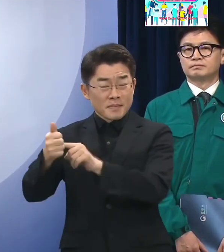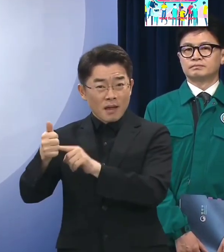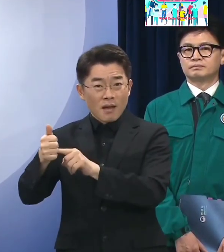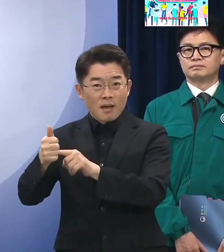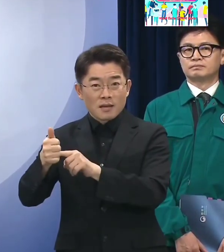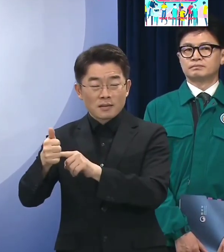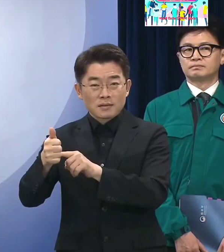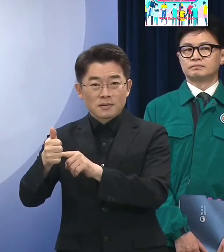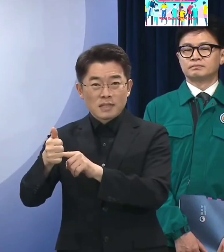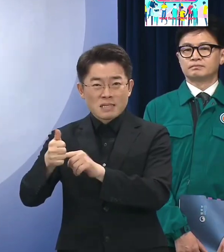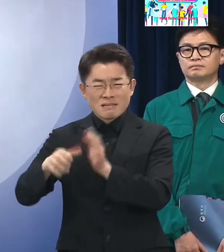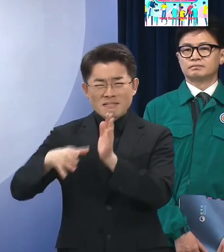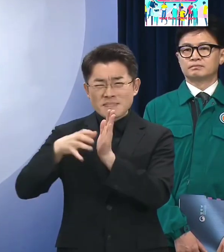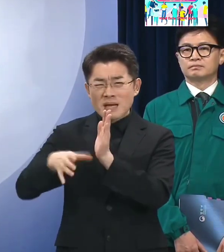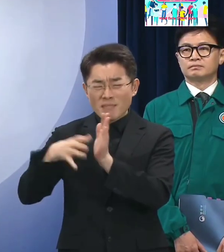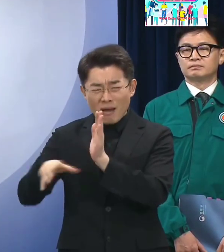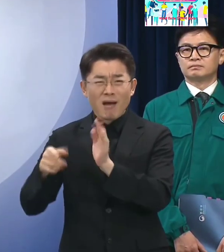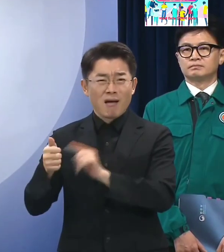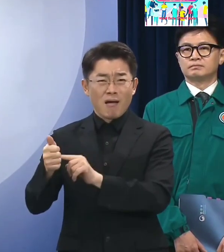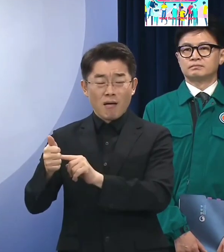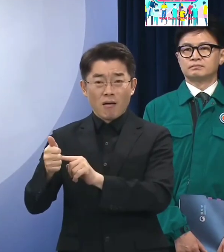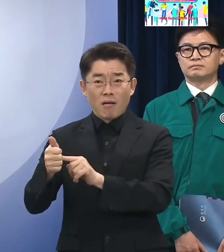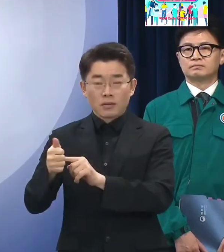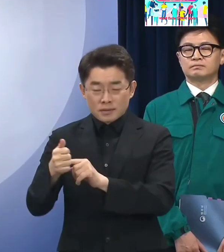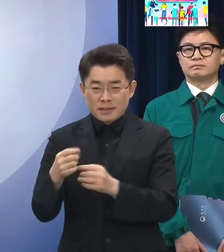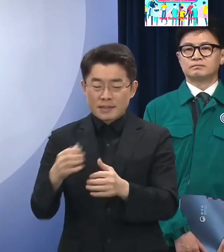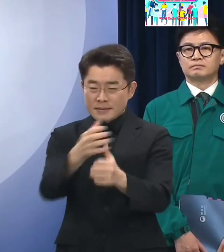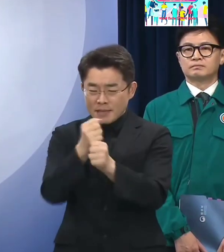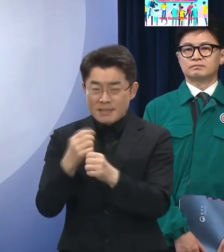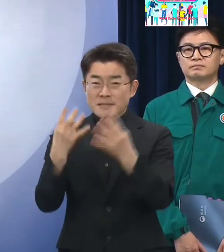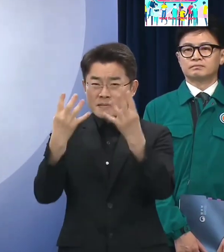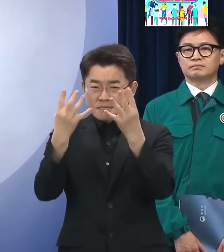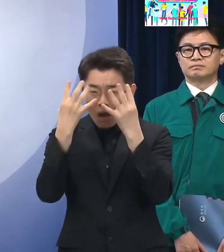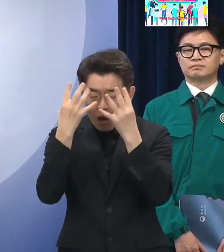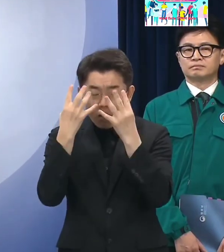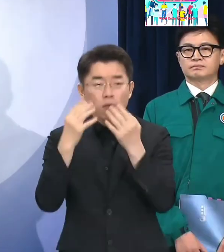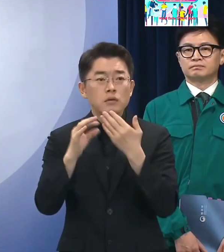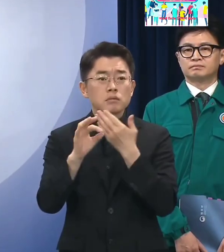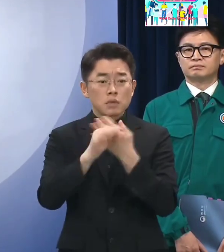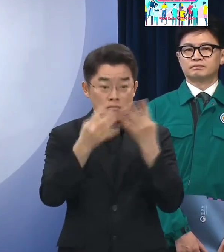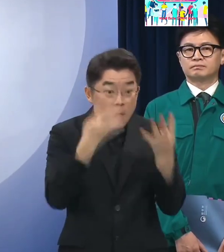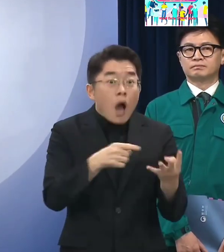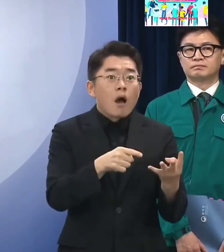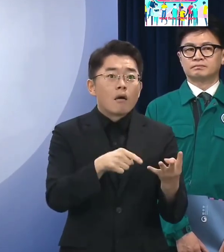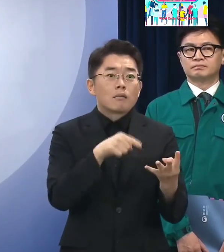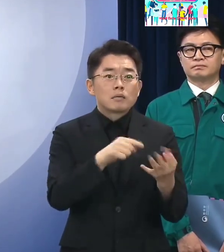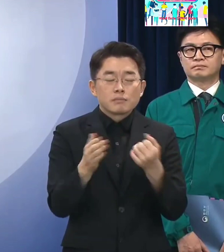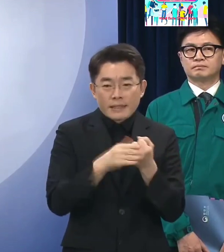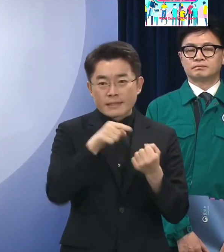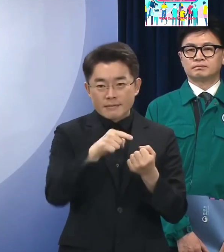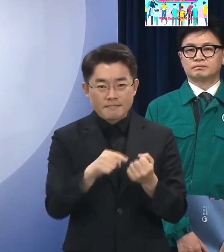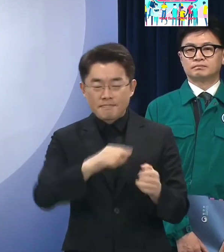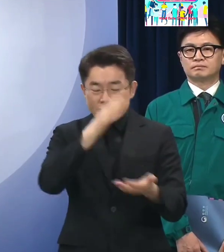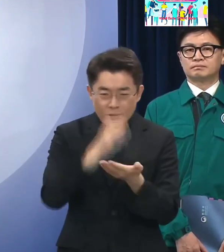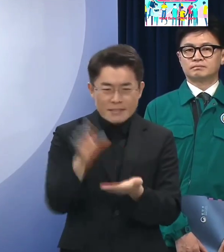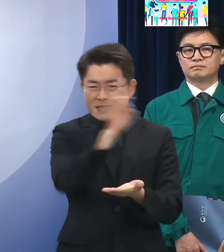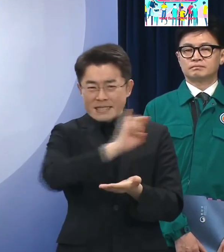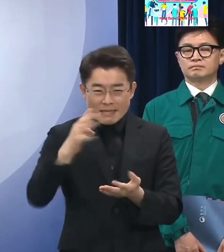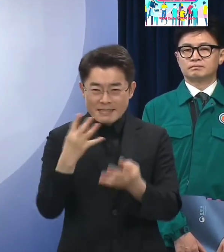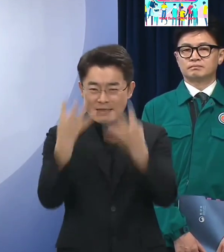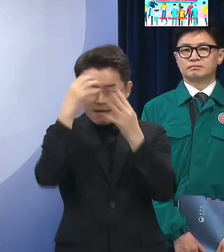이미 밝혀드린 바와 같이 가석방을 허용하지 않는 무기형 도입을 추진하고 공중협박,